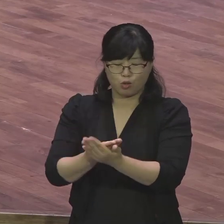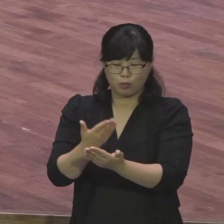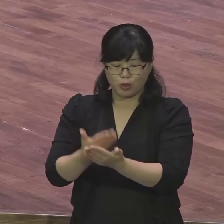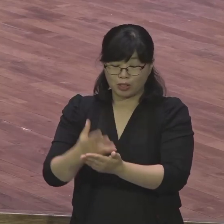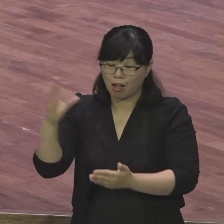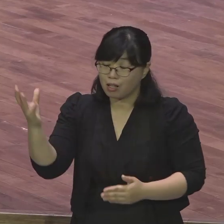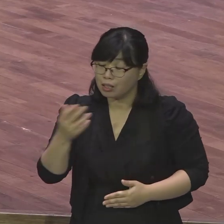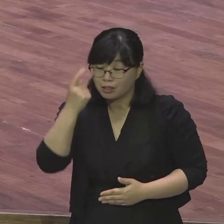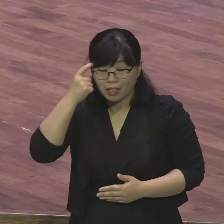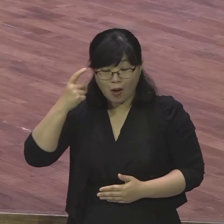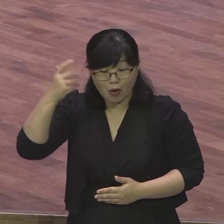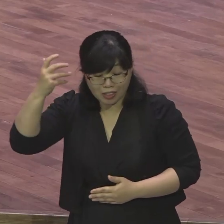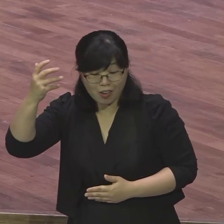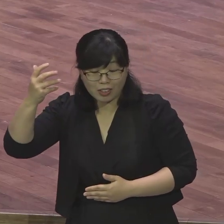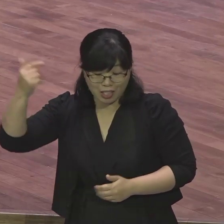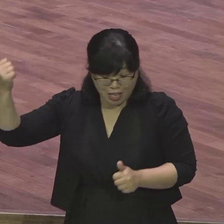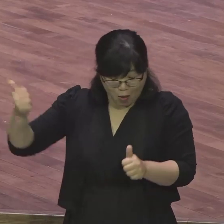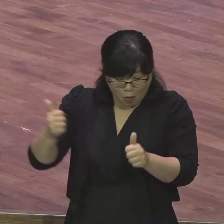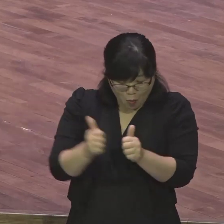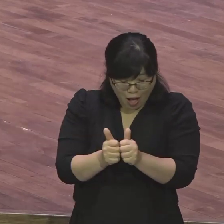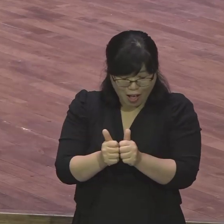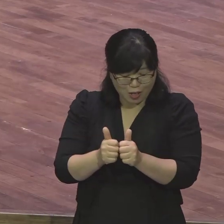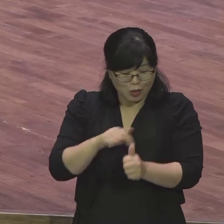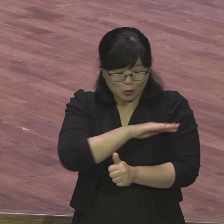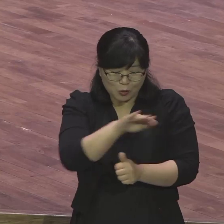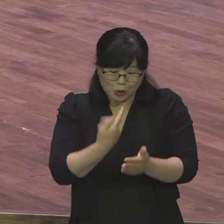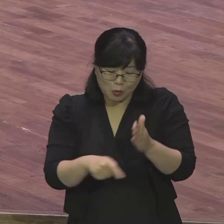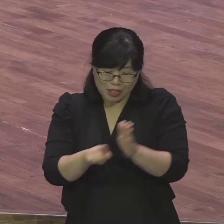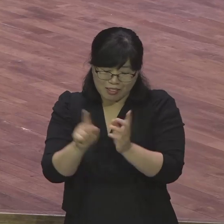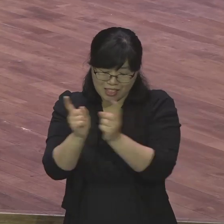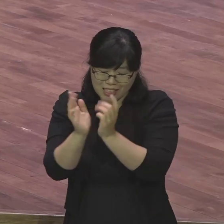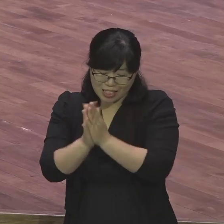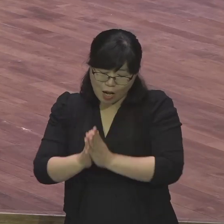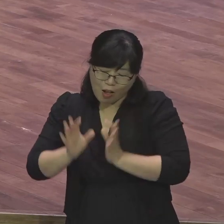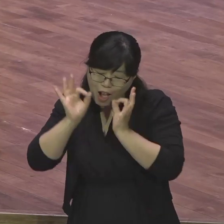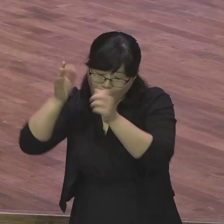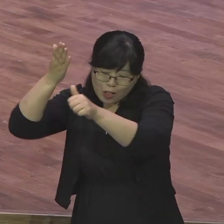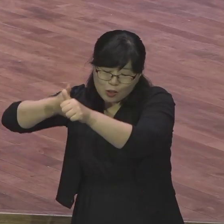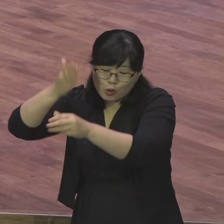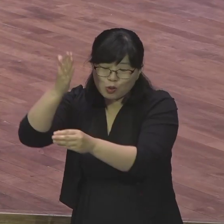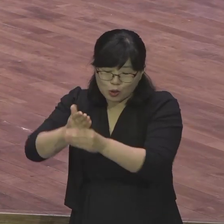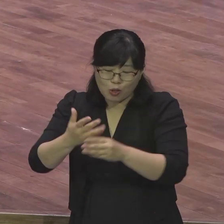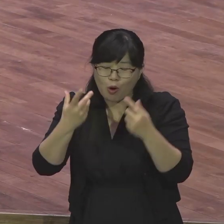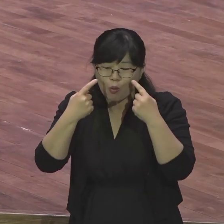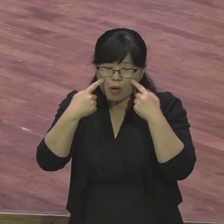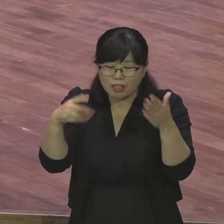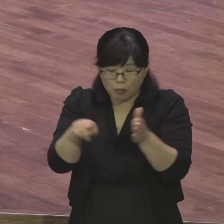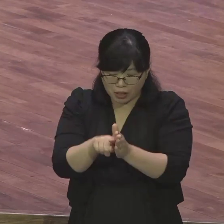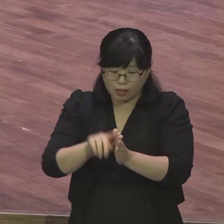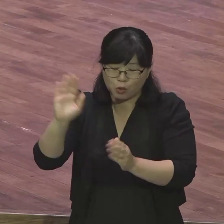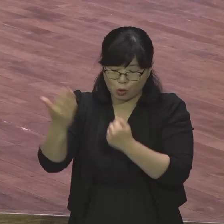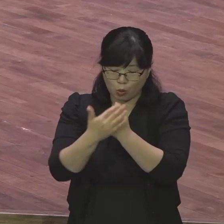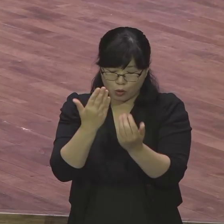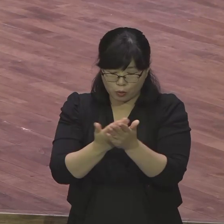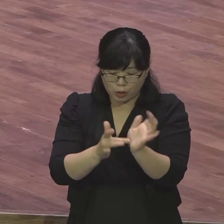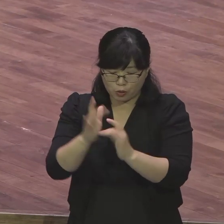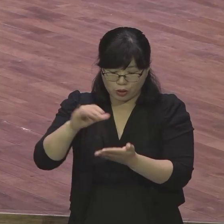계심을 체험하면서 느끼면서 승리하게 하여 조사서 예수의 손 받도록 기도합니다 아멘